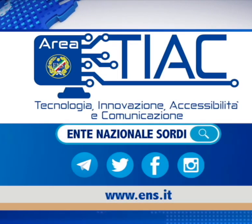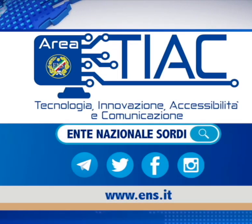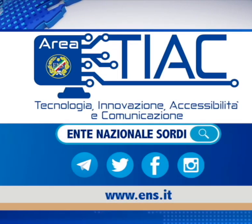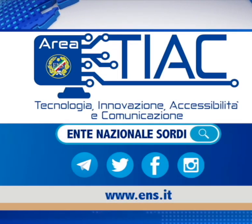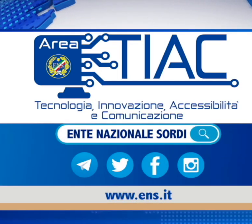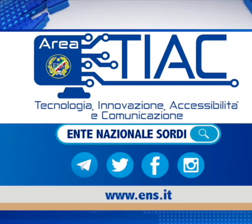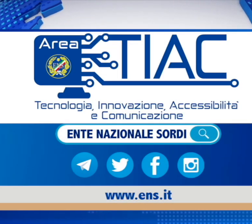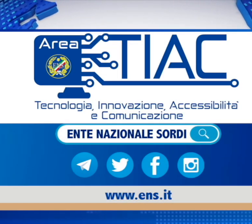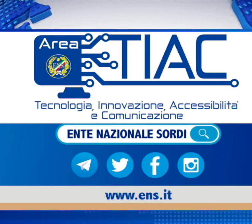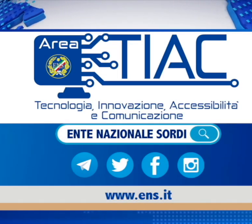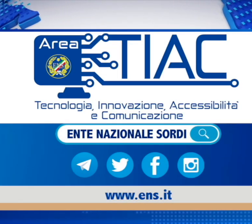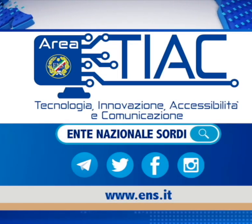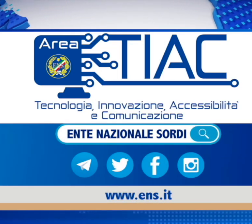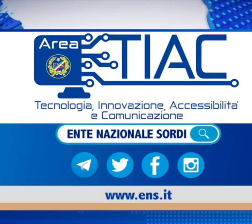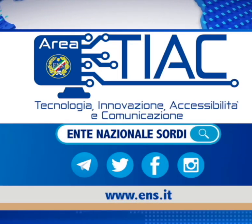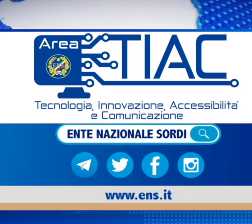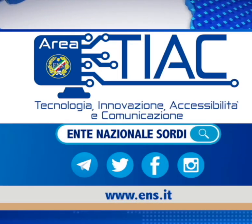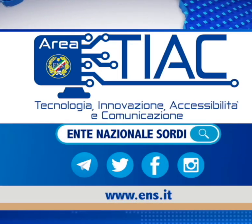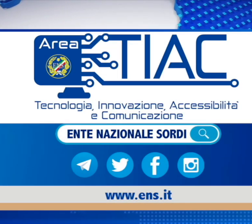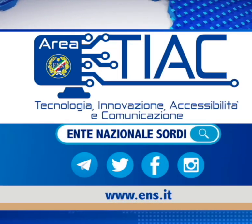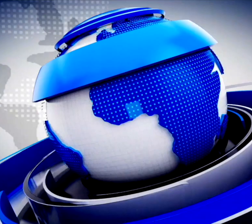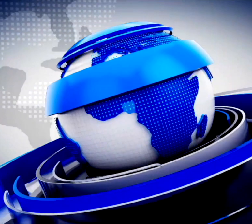Grazie tutti.